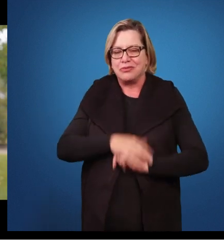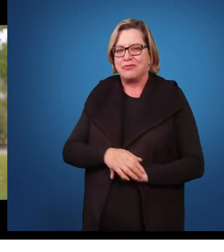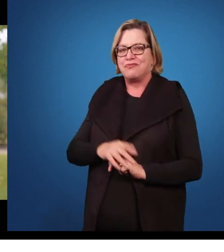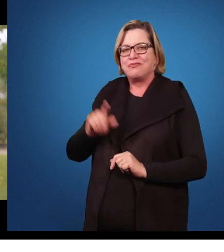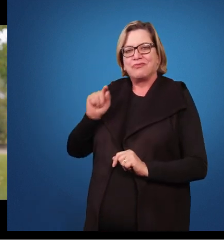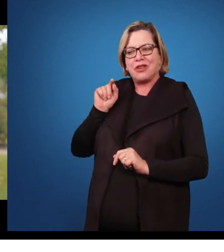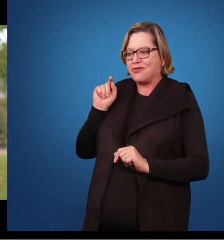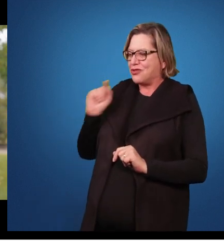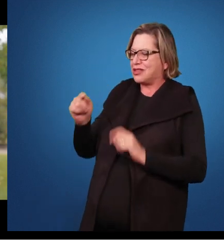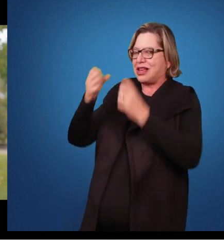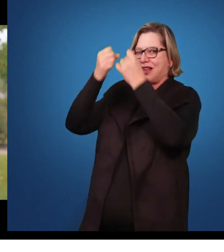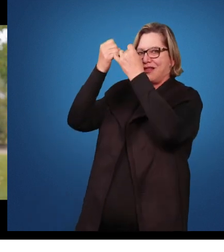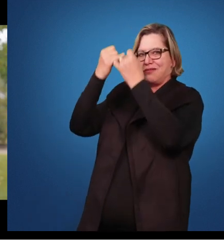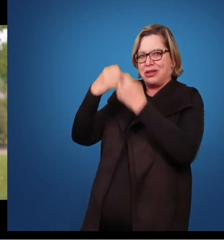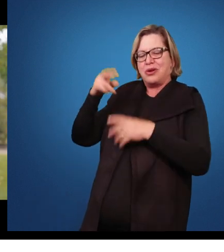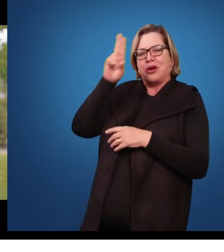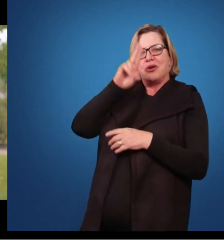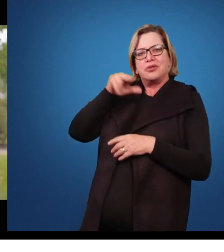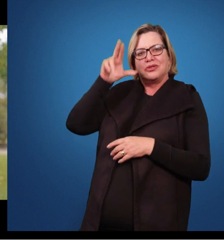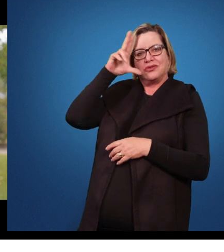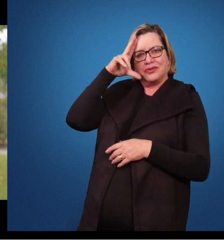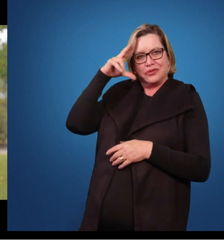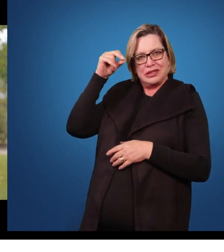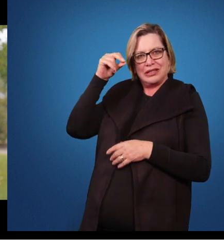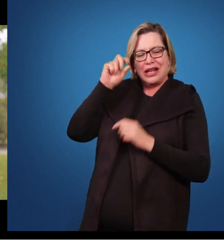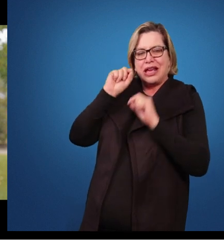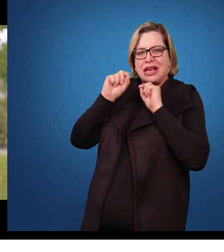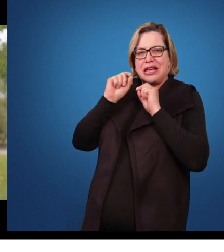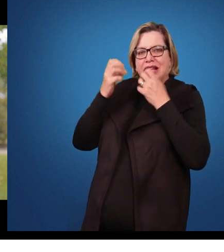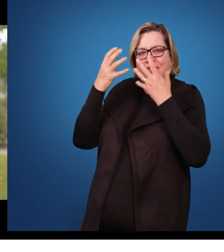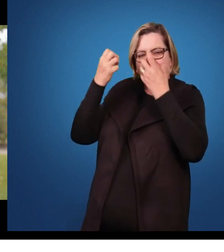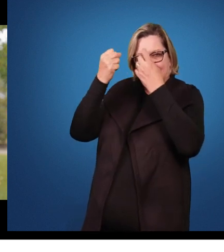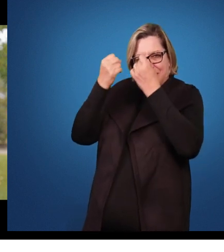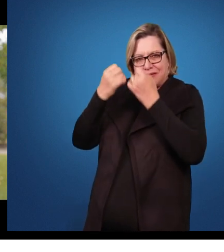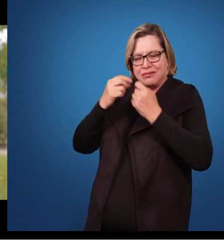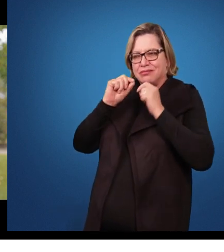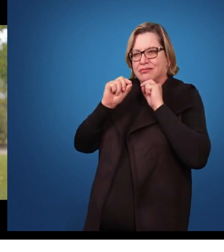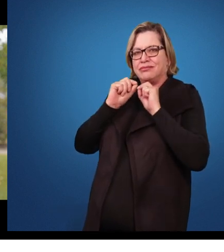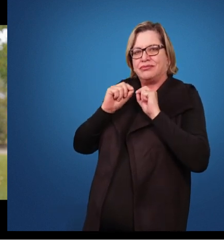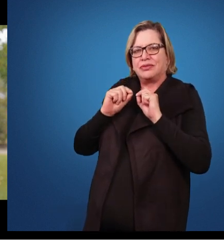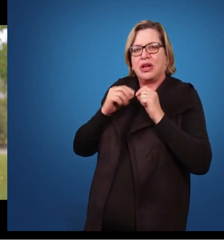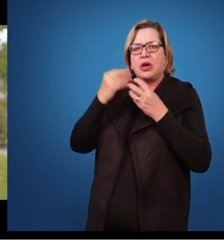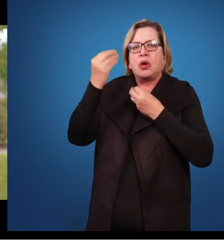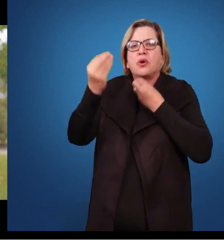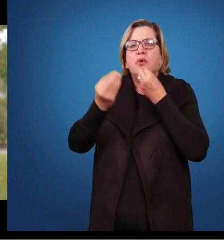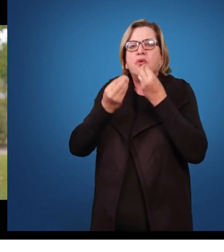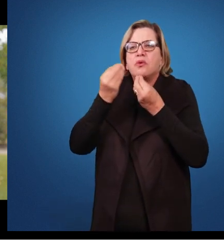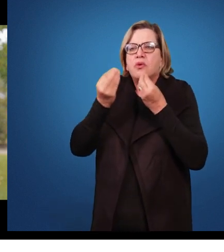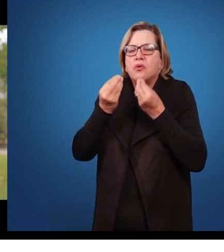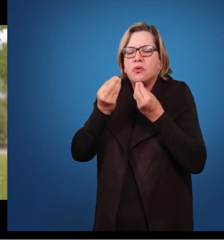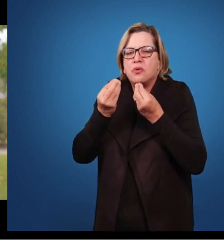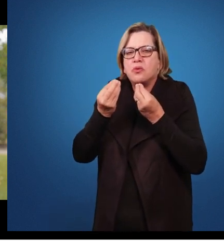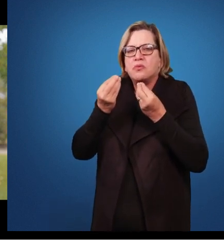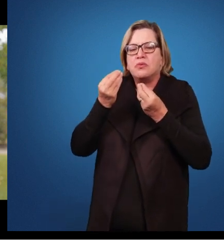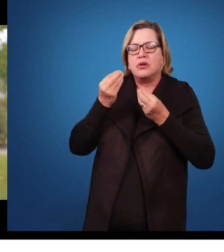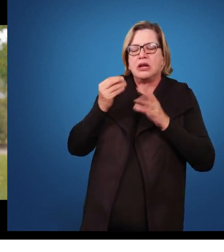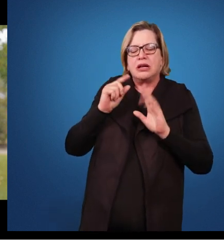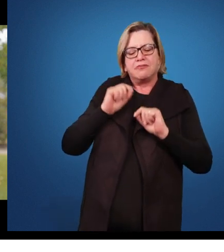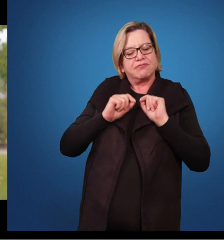Antes do intervalo, eu que você comentasse com você o seguinte. Como procurar atendimento? Uma vez, o